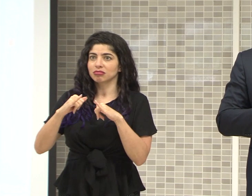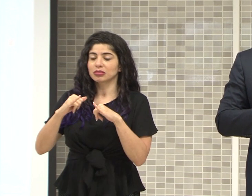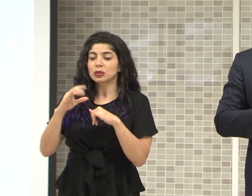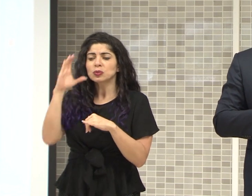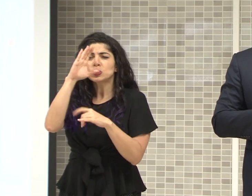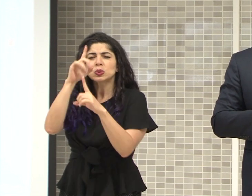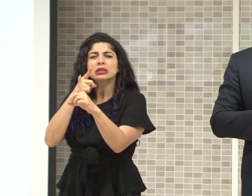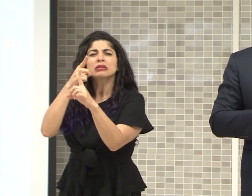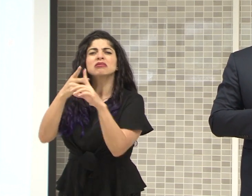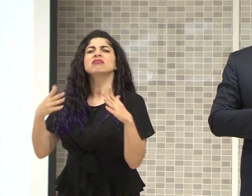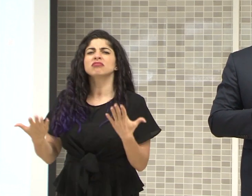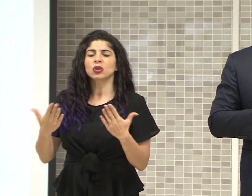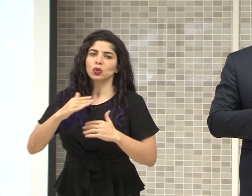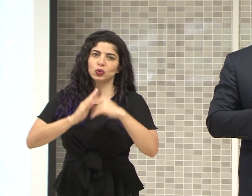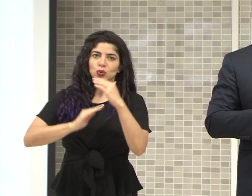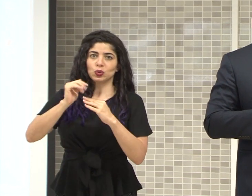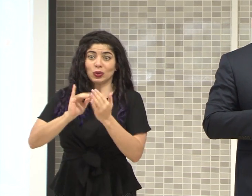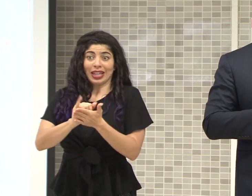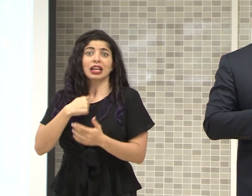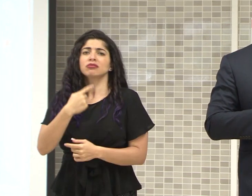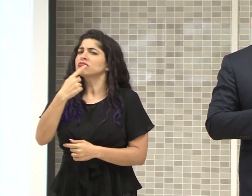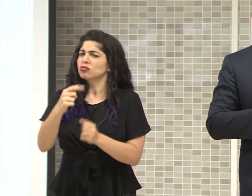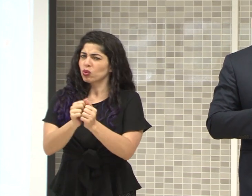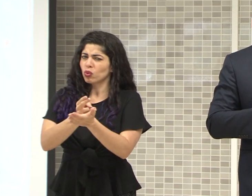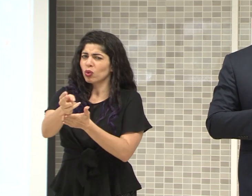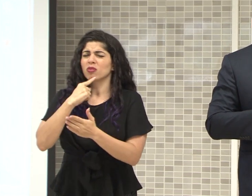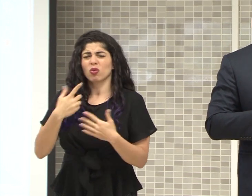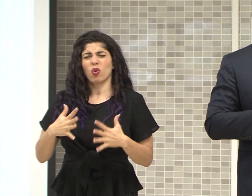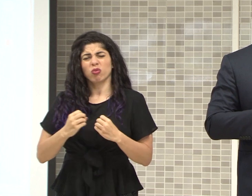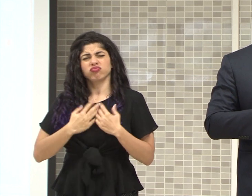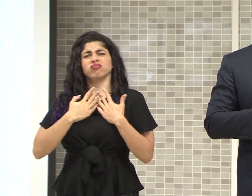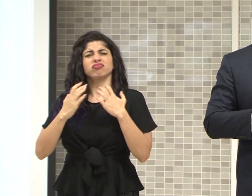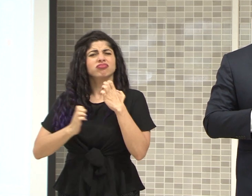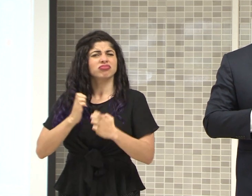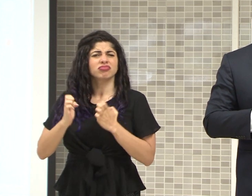construcción. Eso se los digo francamente, a mí me emocionó mucho.